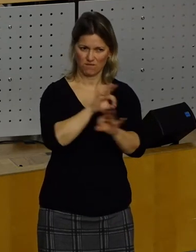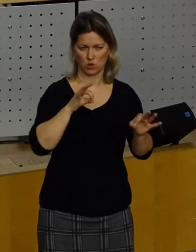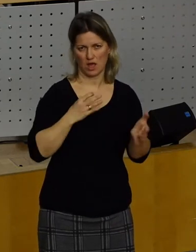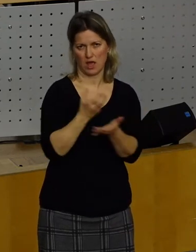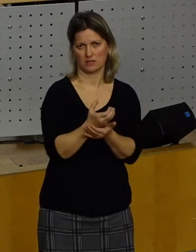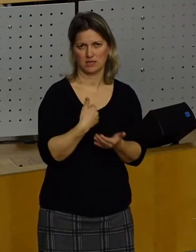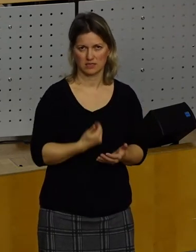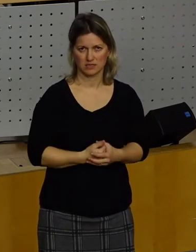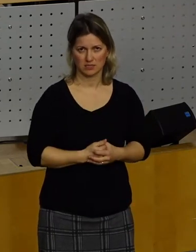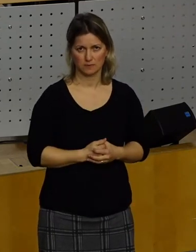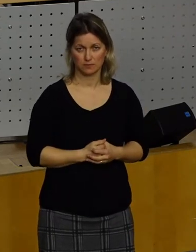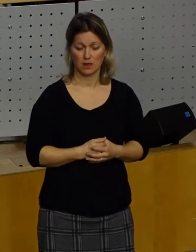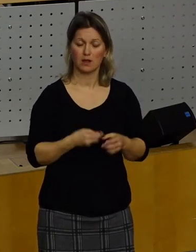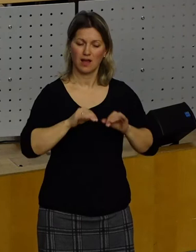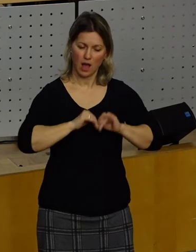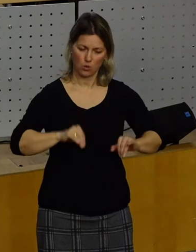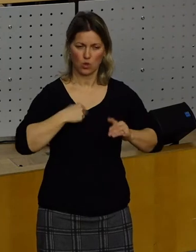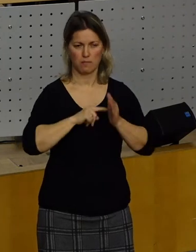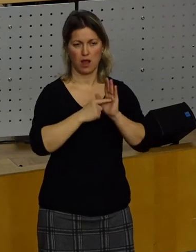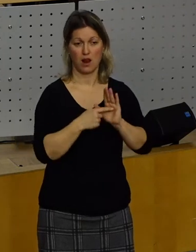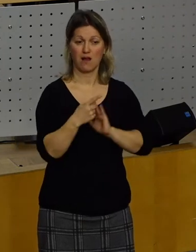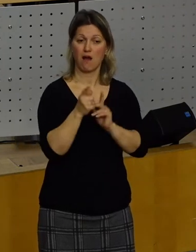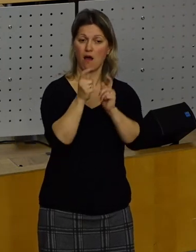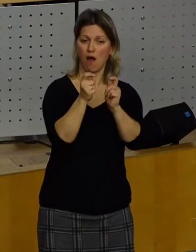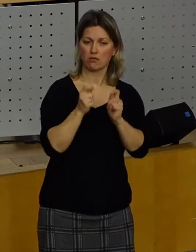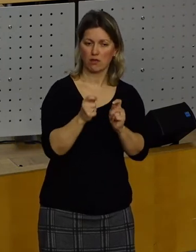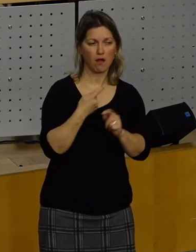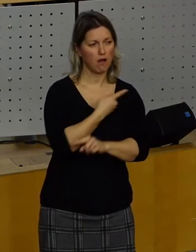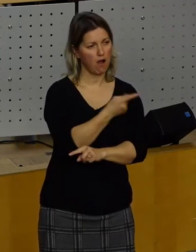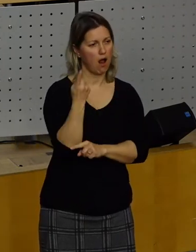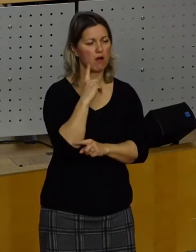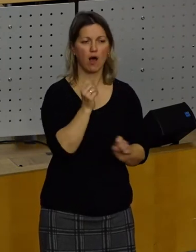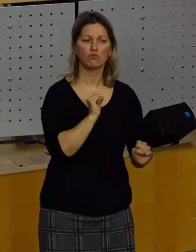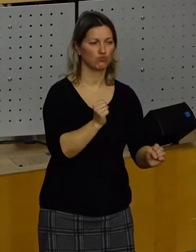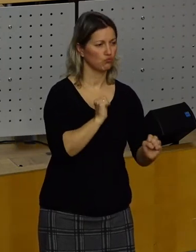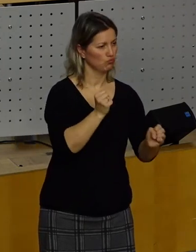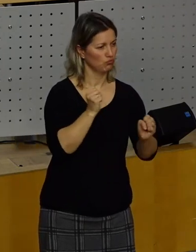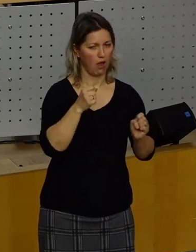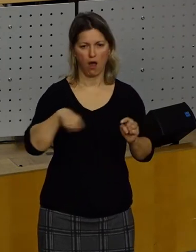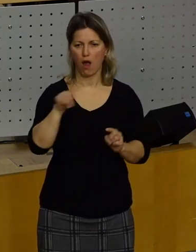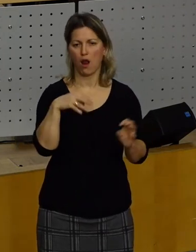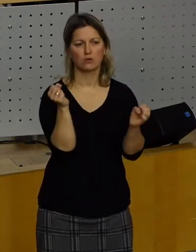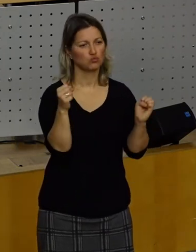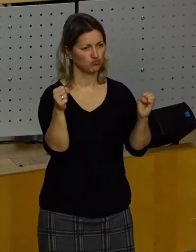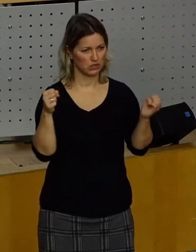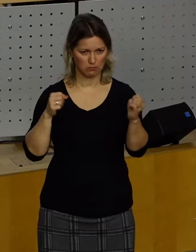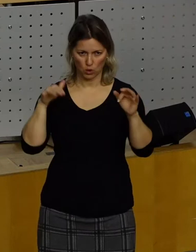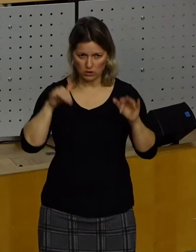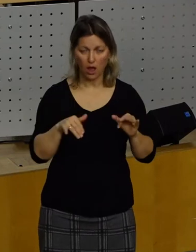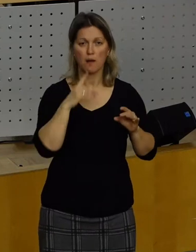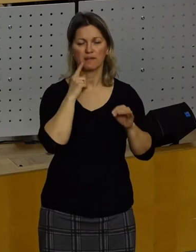darauf hinweisen, dass der Antrag relativ gut überall durchgelaufen ist, breite Zustimmung hatte und im